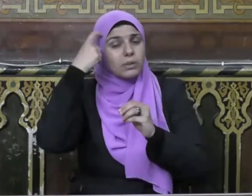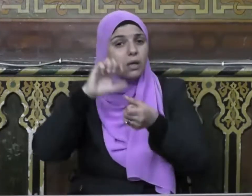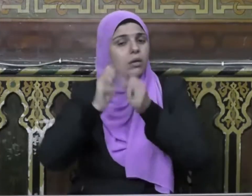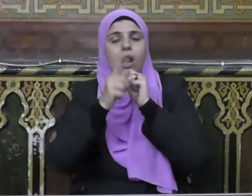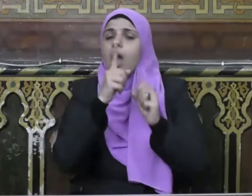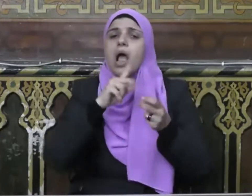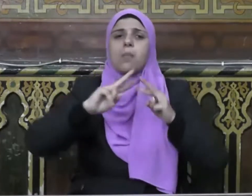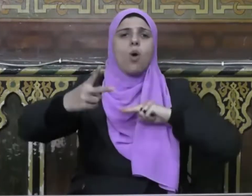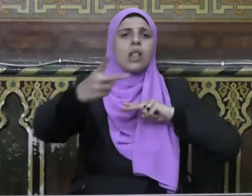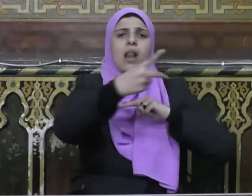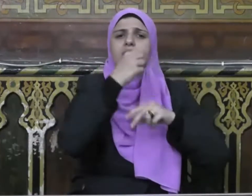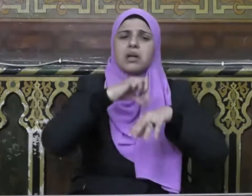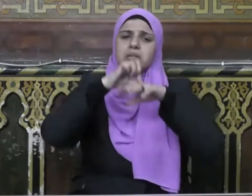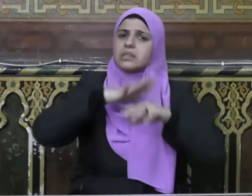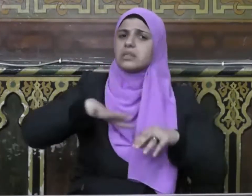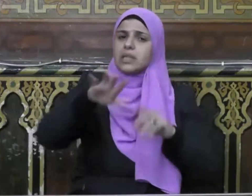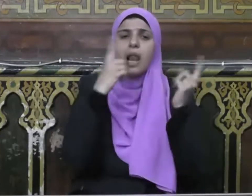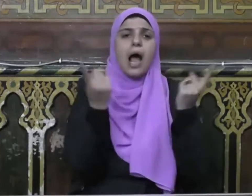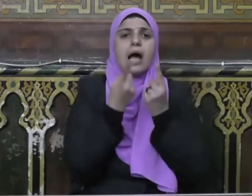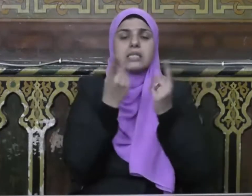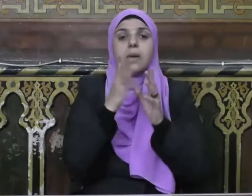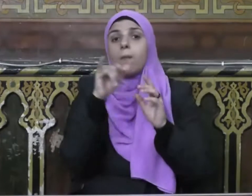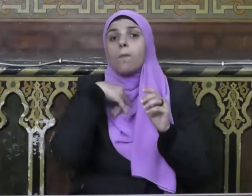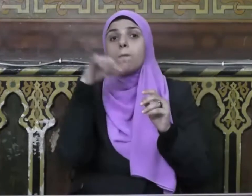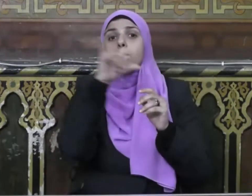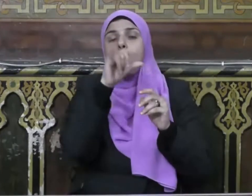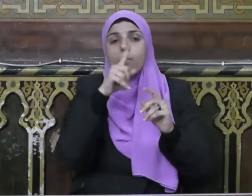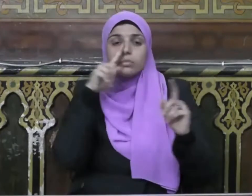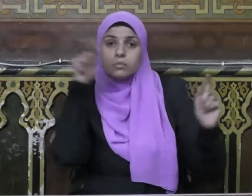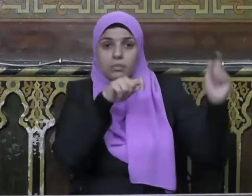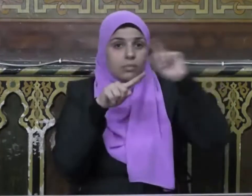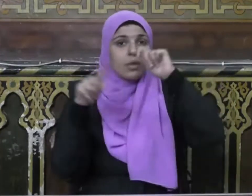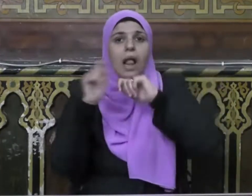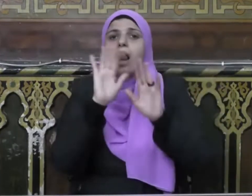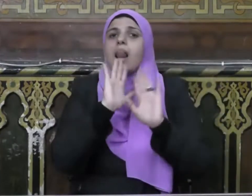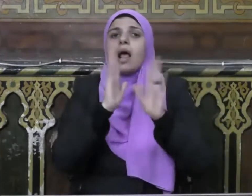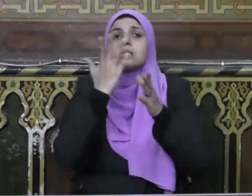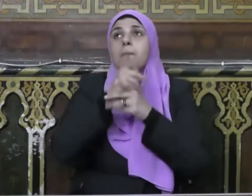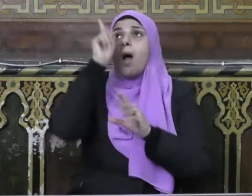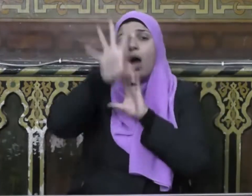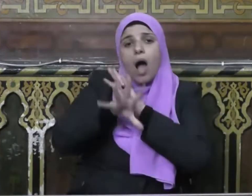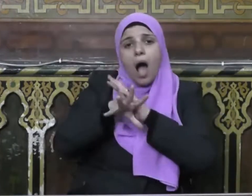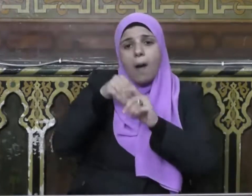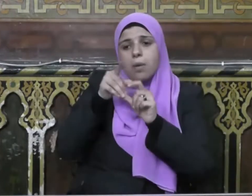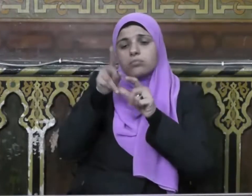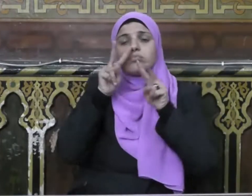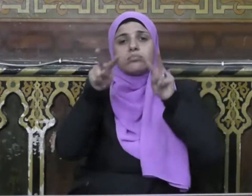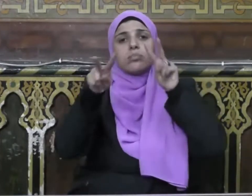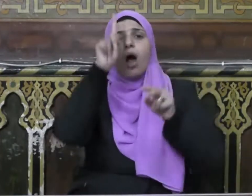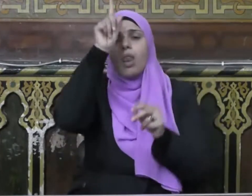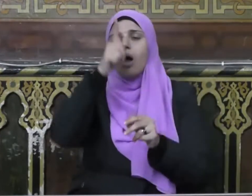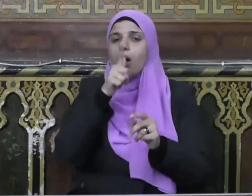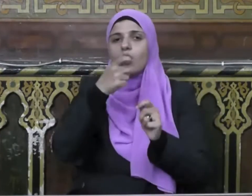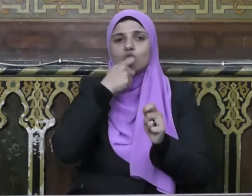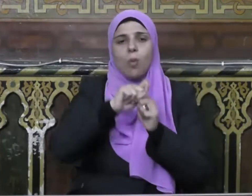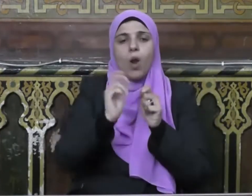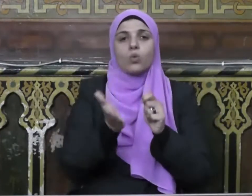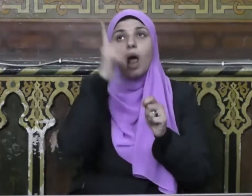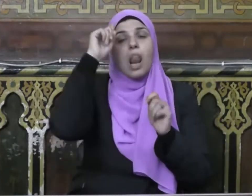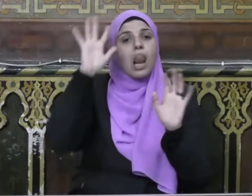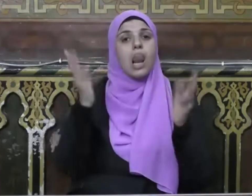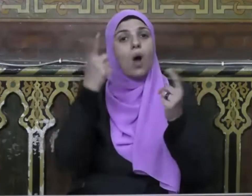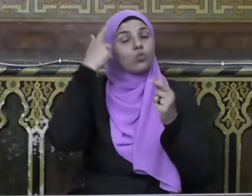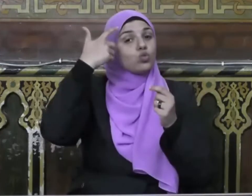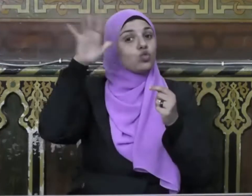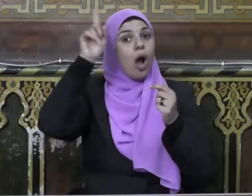وذلك الاختلاف لأنه يخالف بهذا المشيئة الإلهية قال تعالى